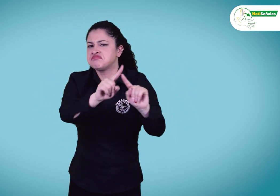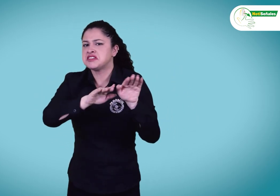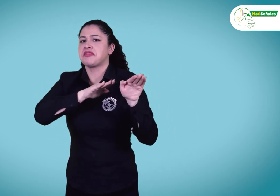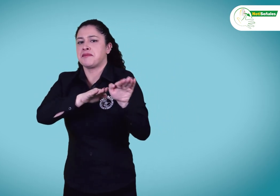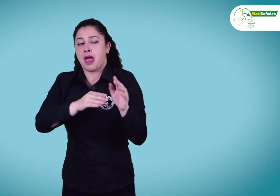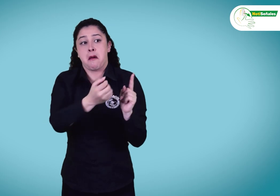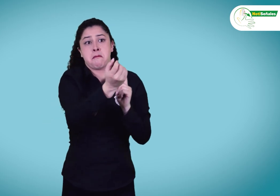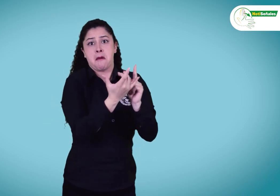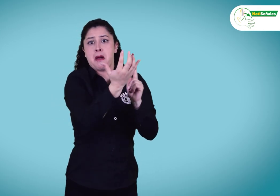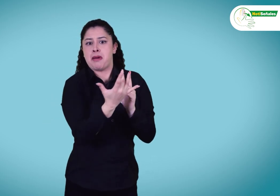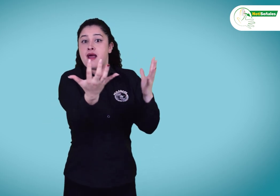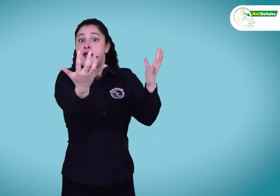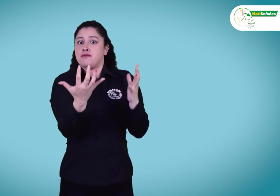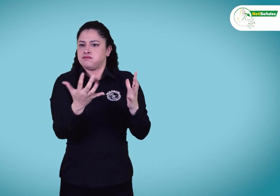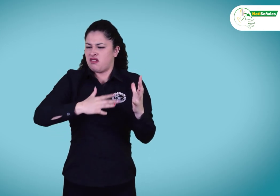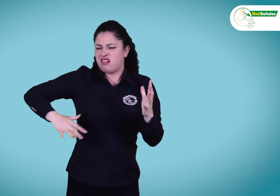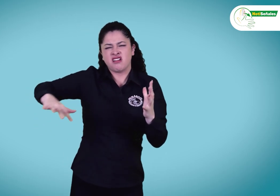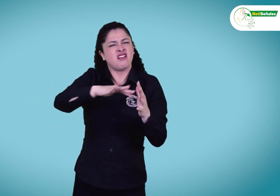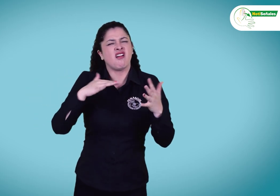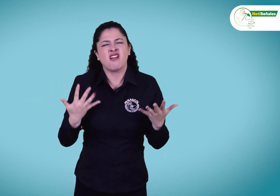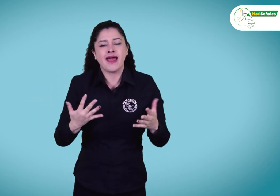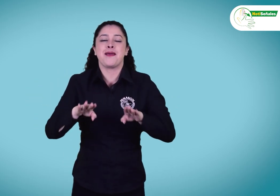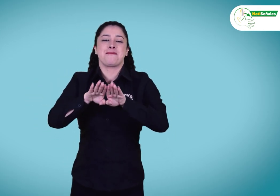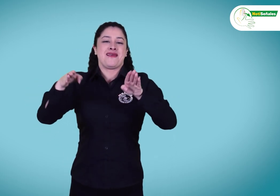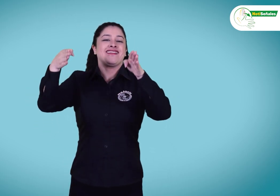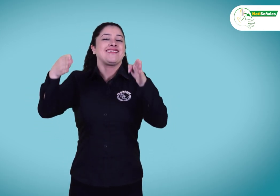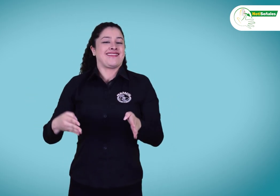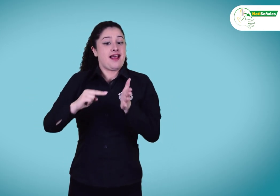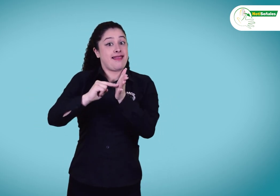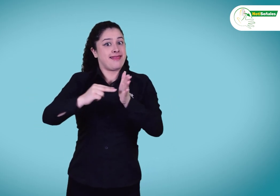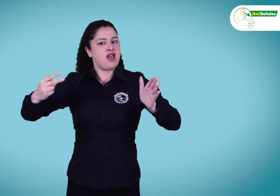a participar junto a otros actores de diferentes discapacidades